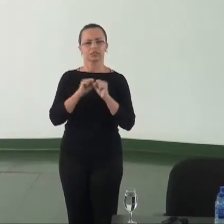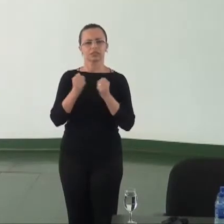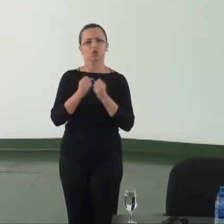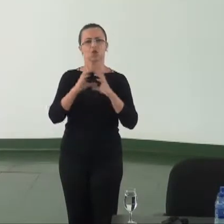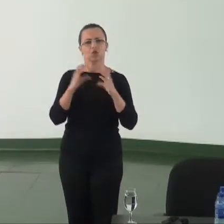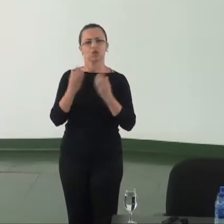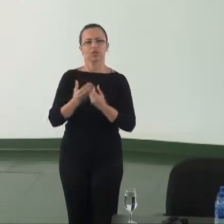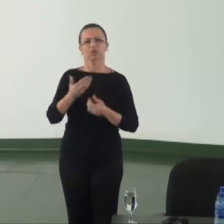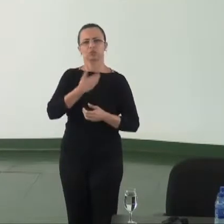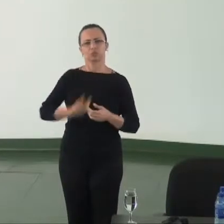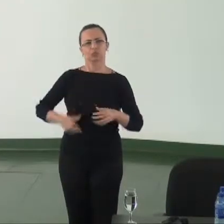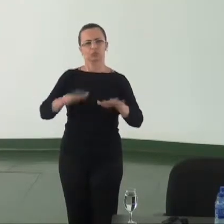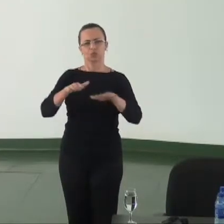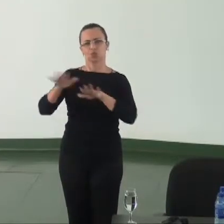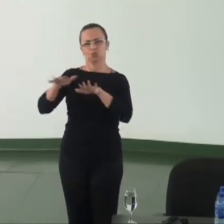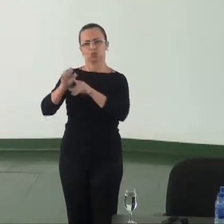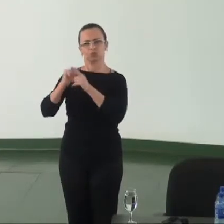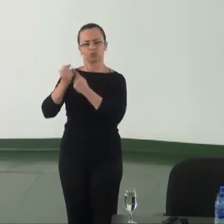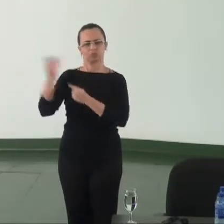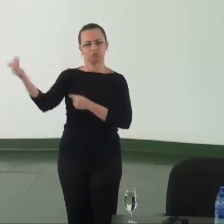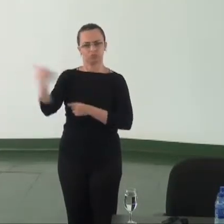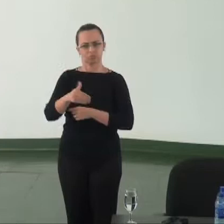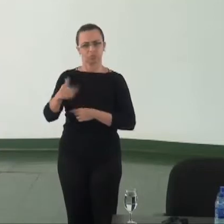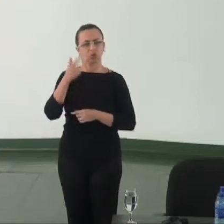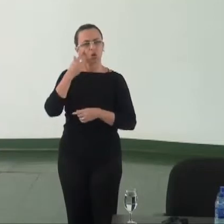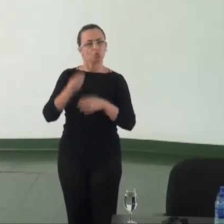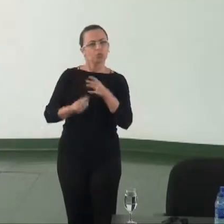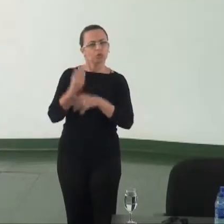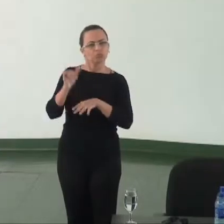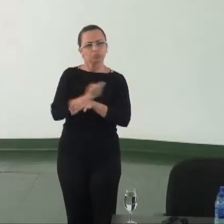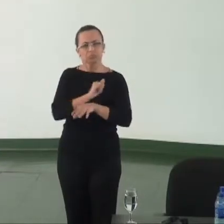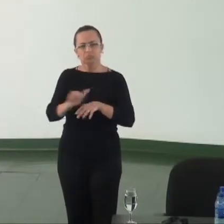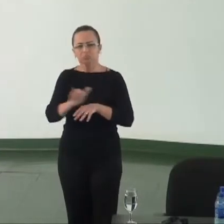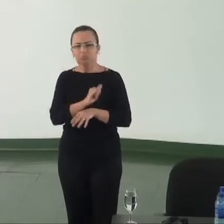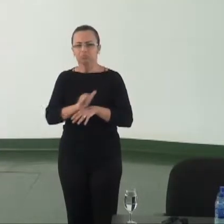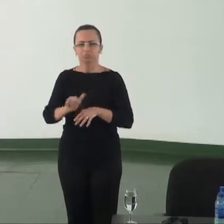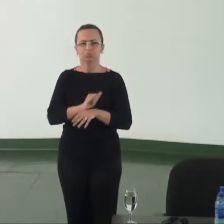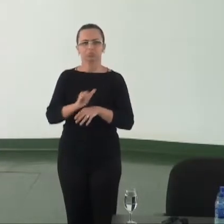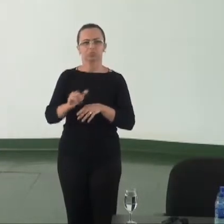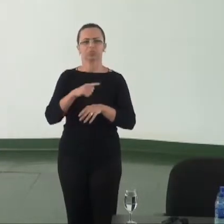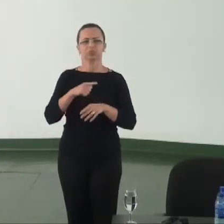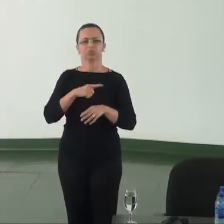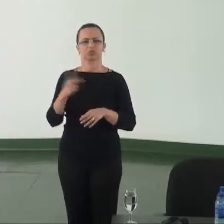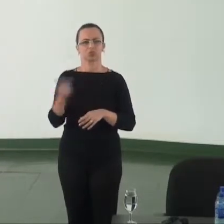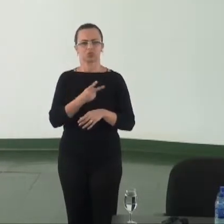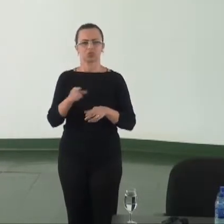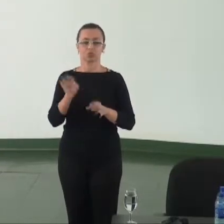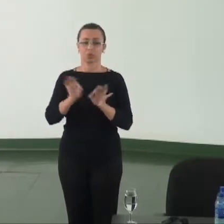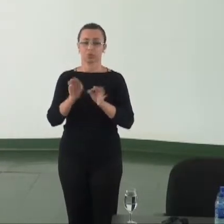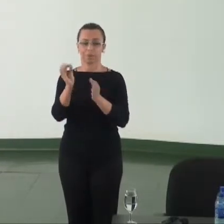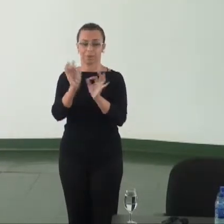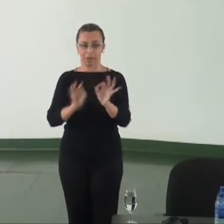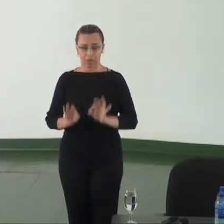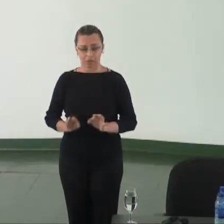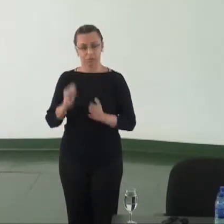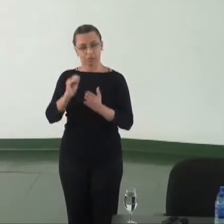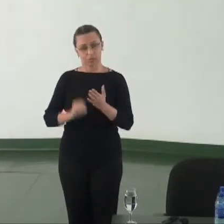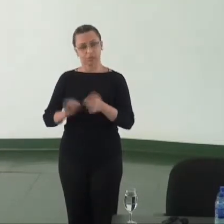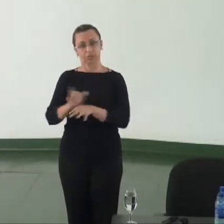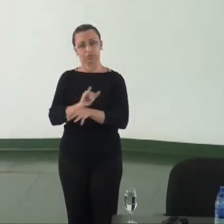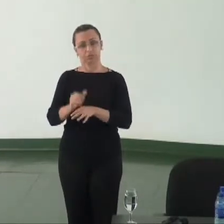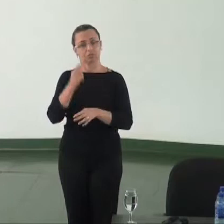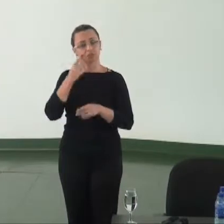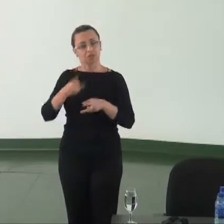públicas com movimentos sociais para definição de atuação estratégica institucional e do planejamento estratégico prevendo e